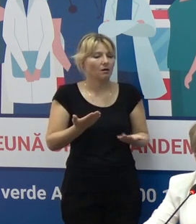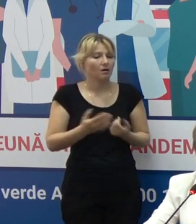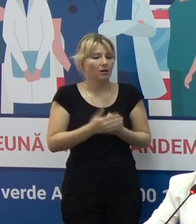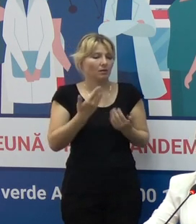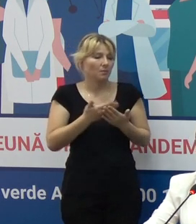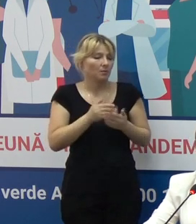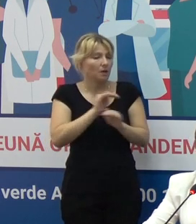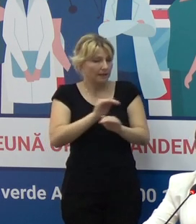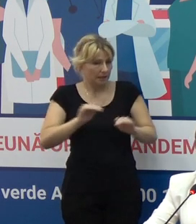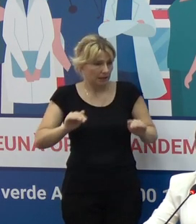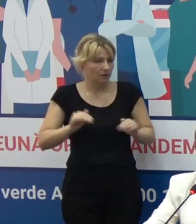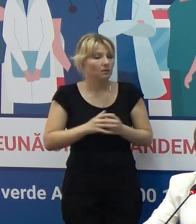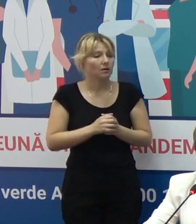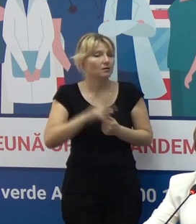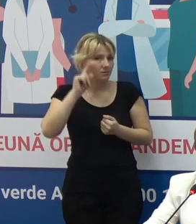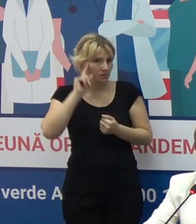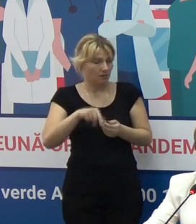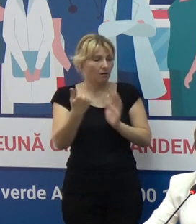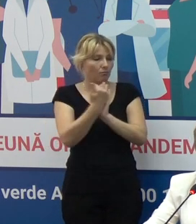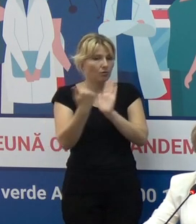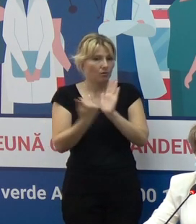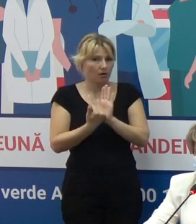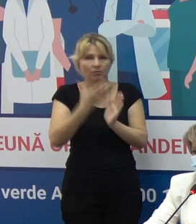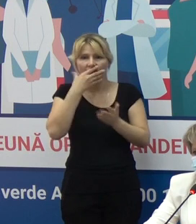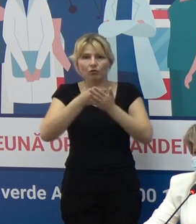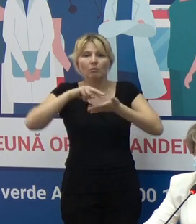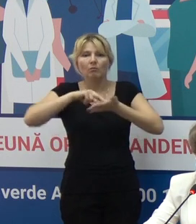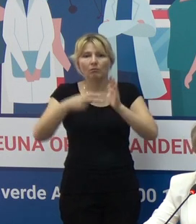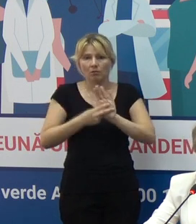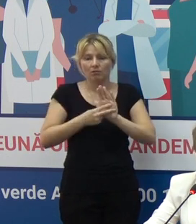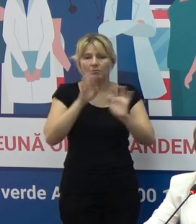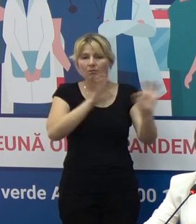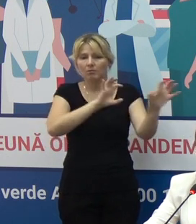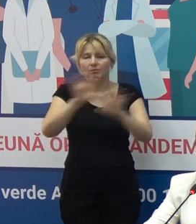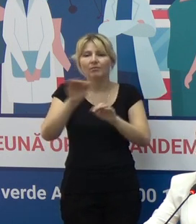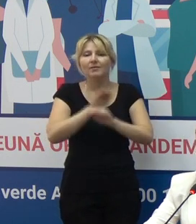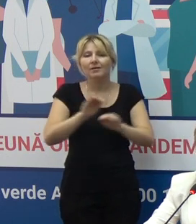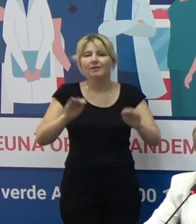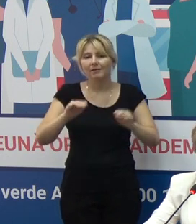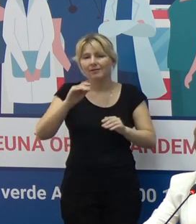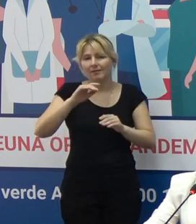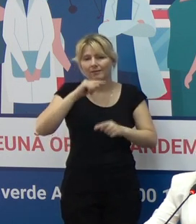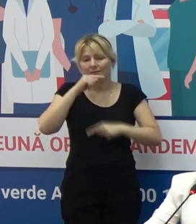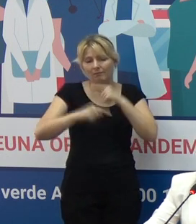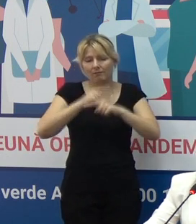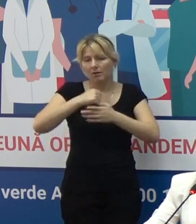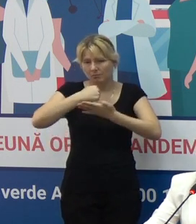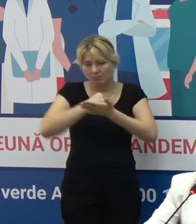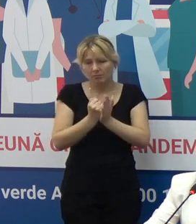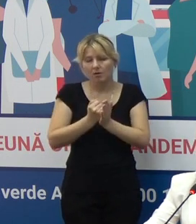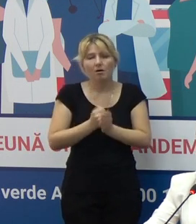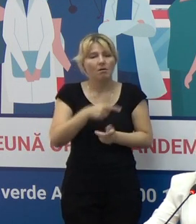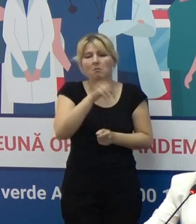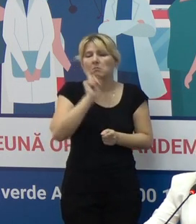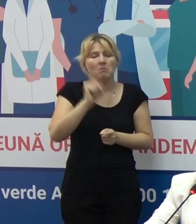copiilor, cunoașteți programul național de imunizare în rândul copiilor. Ea, ca și în alte țări,